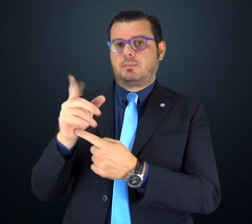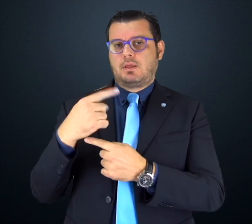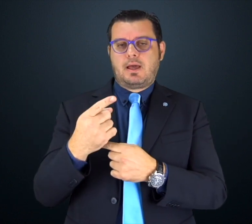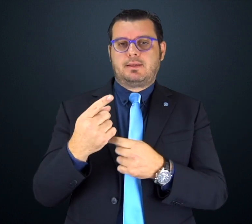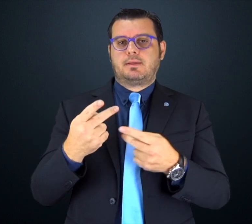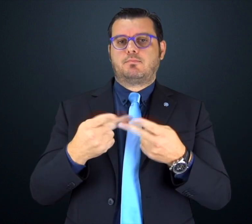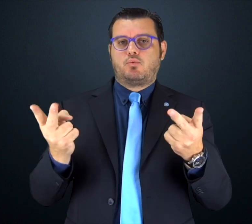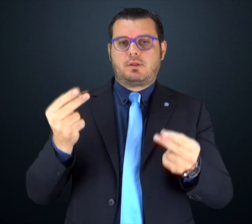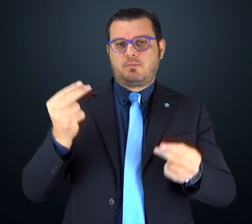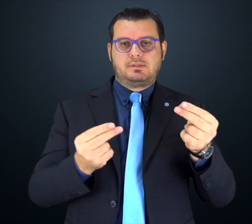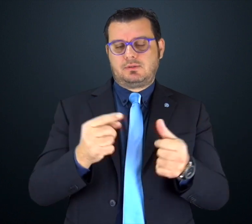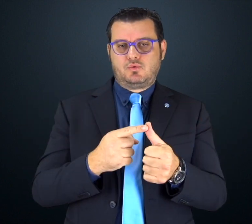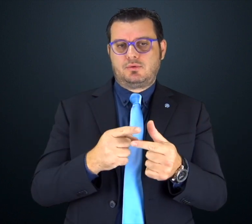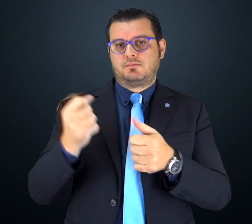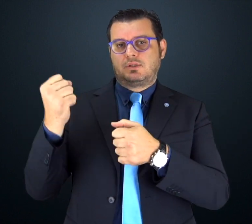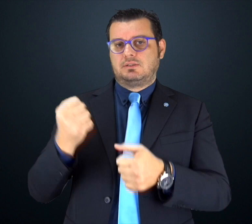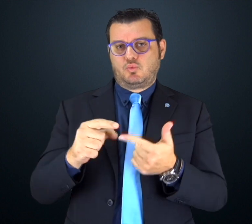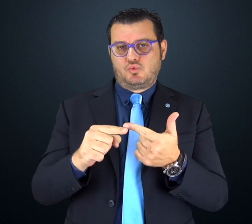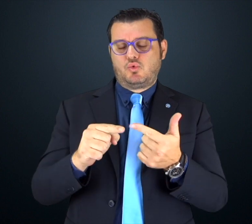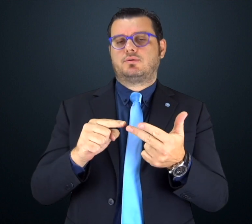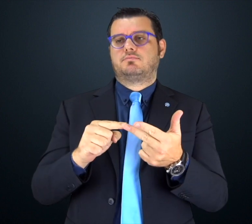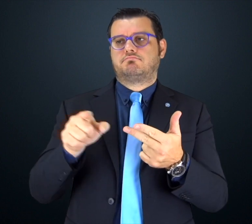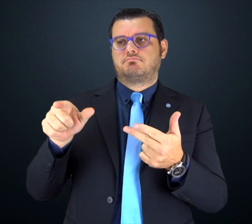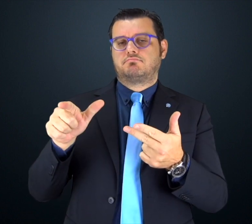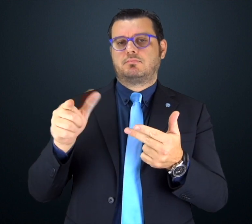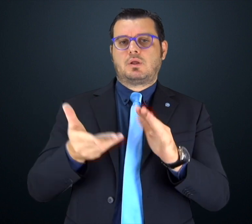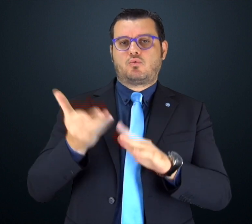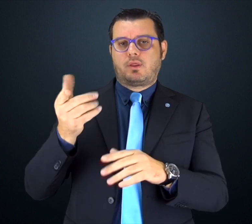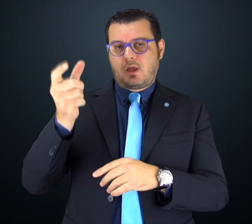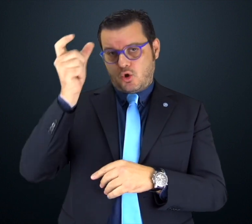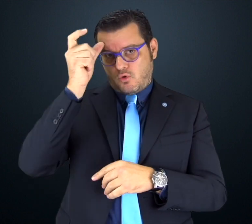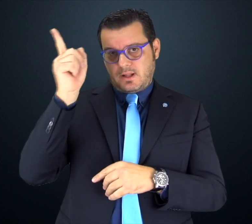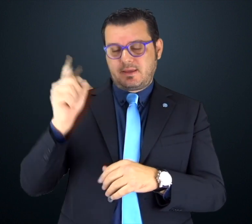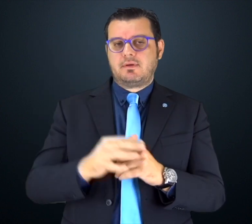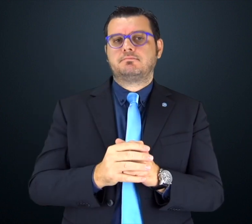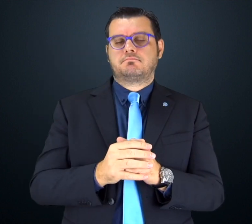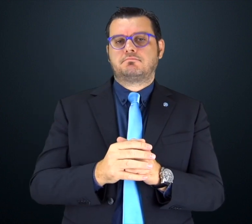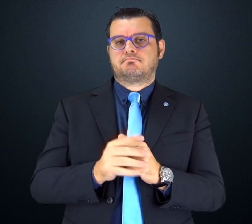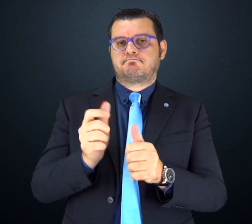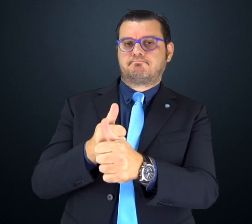'accessibilità imposti dalla comunità europea e noi possiamo essere ad esempio.